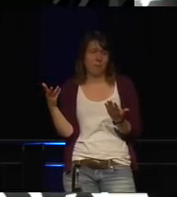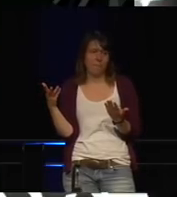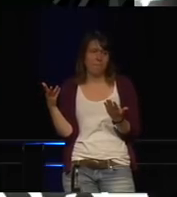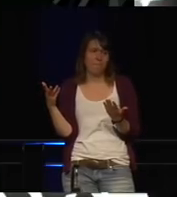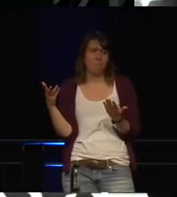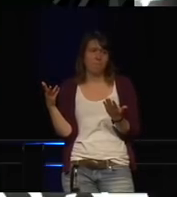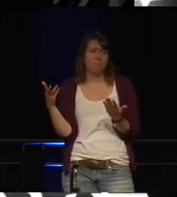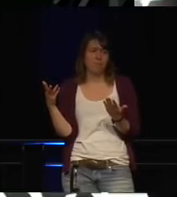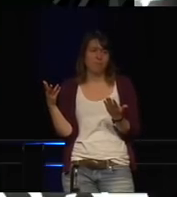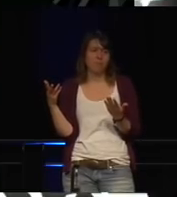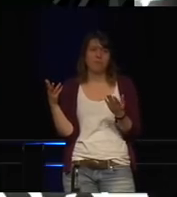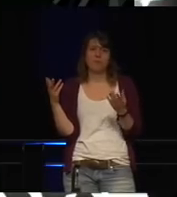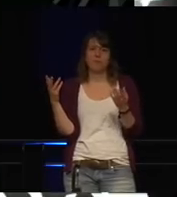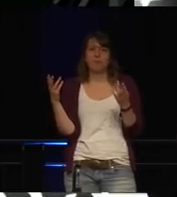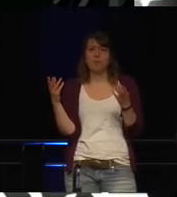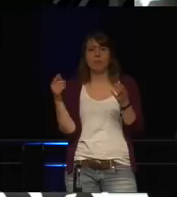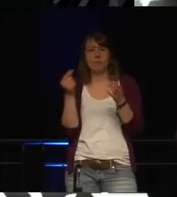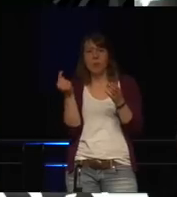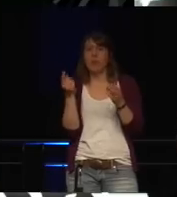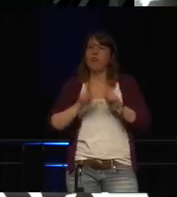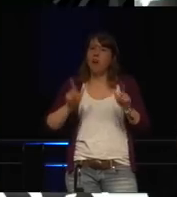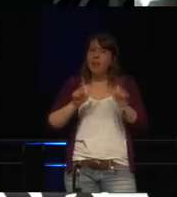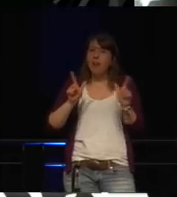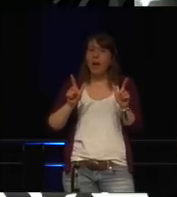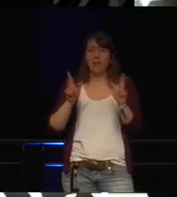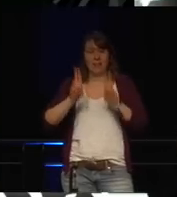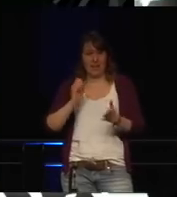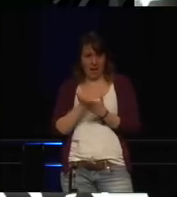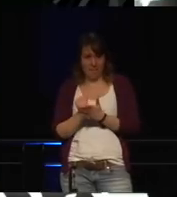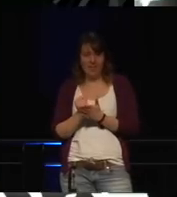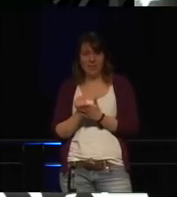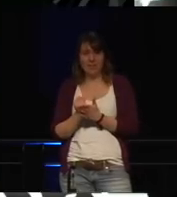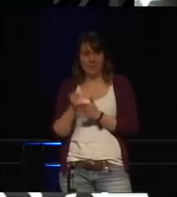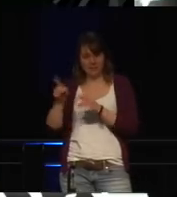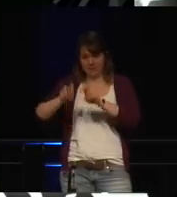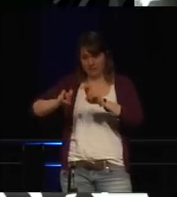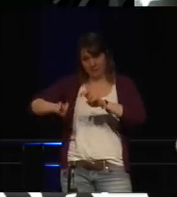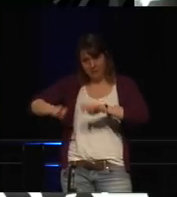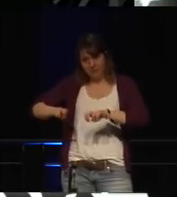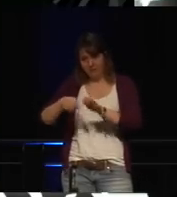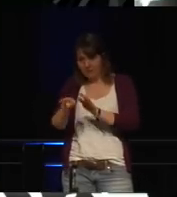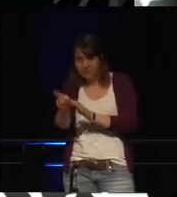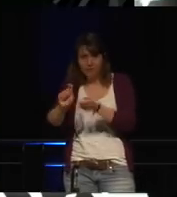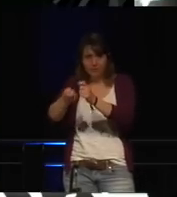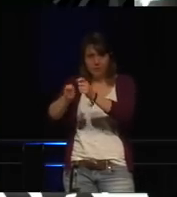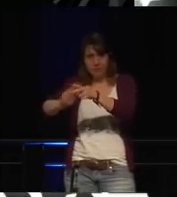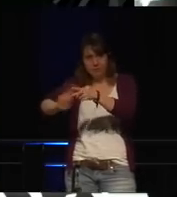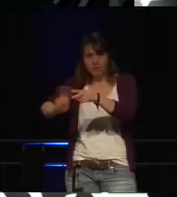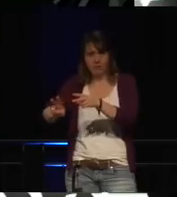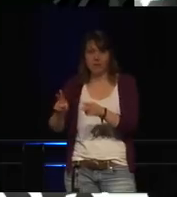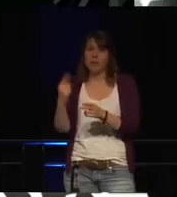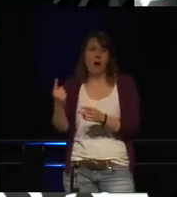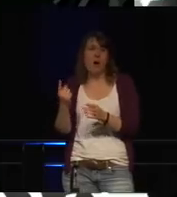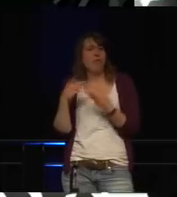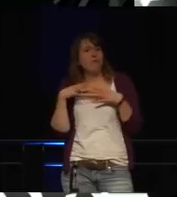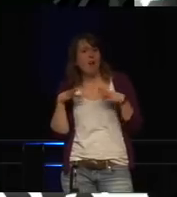die Sicherheitsforschung betreiben, in ihrer Freizeit tun. Sie kriegen keine Form von Geld und sie wollen